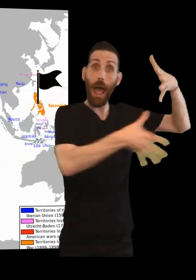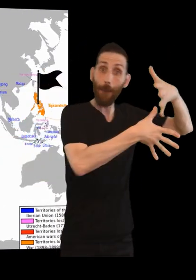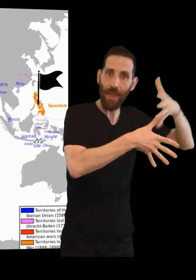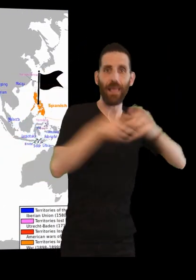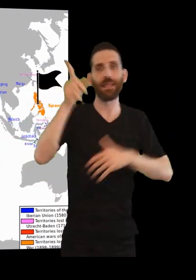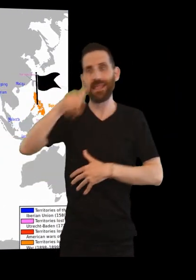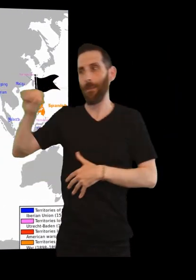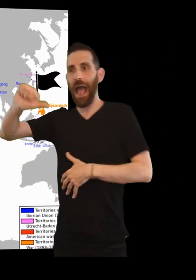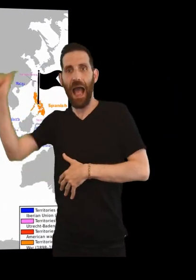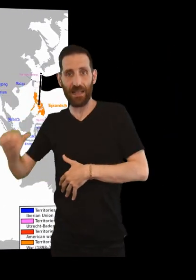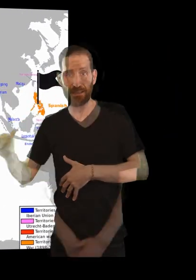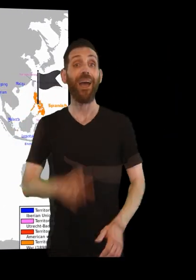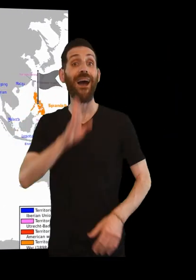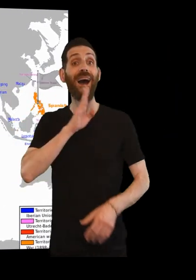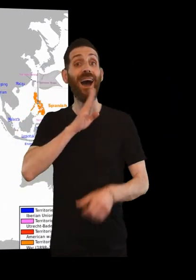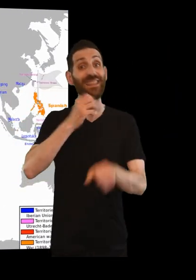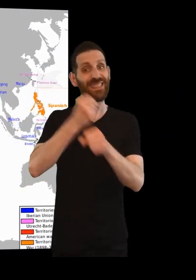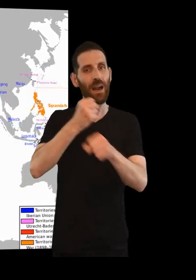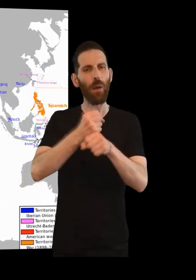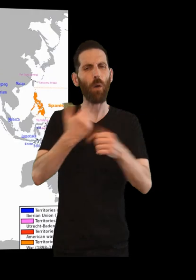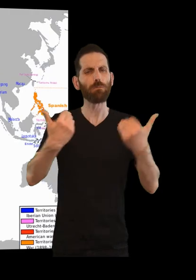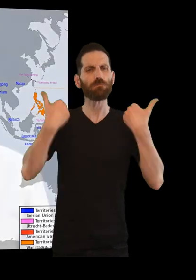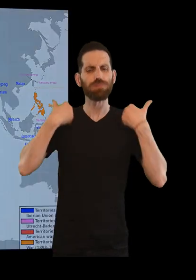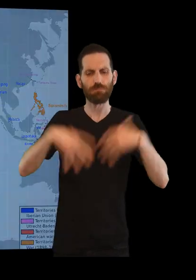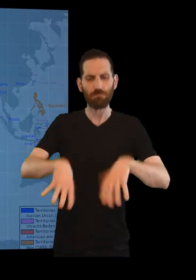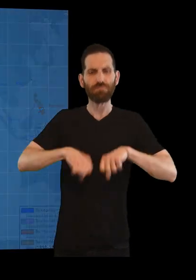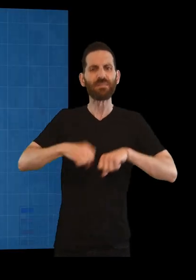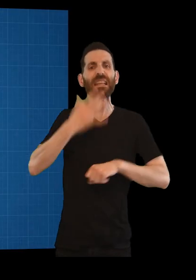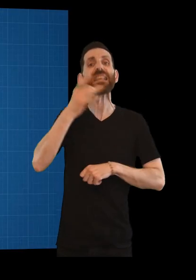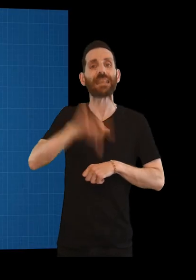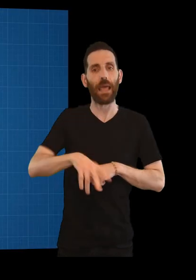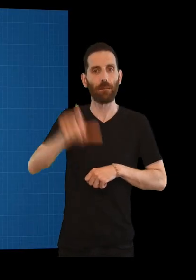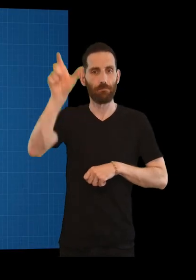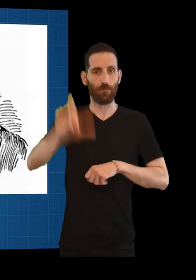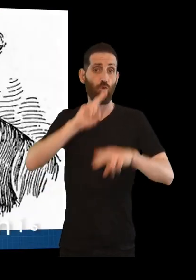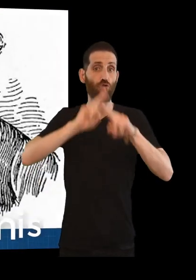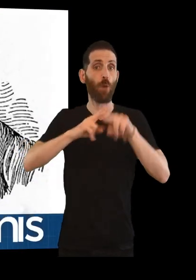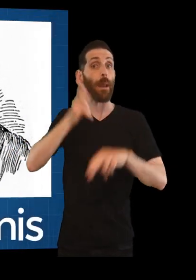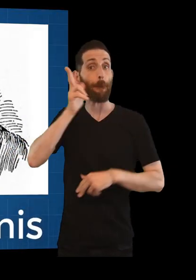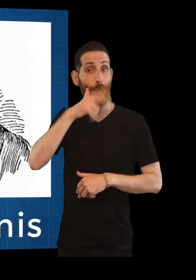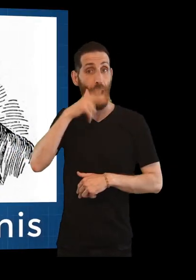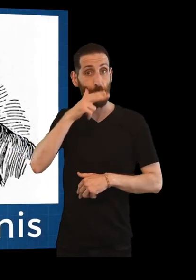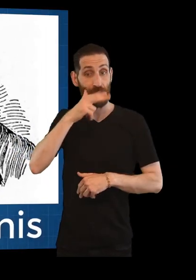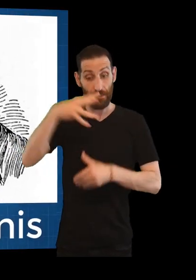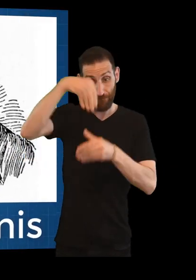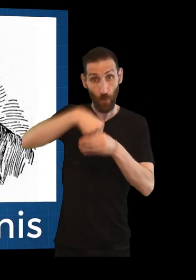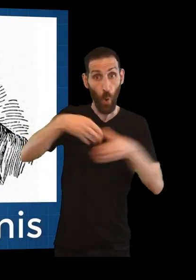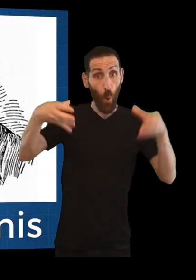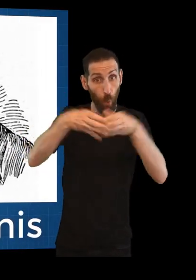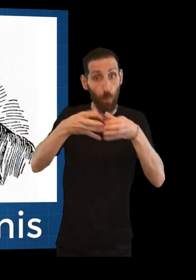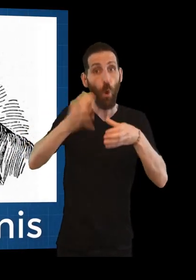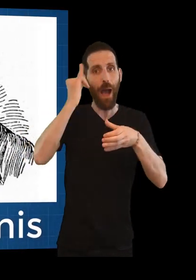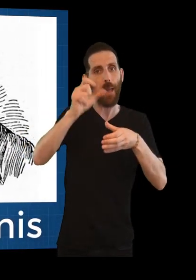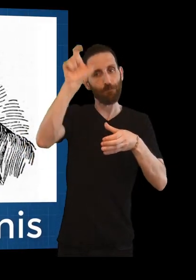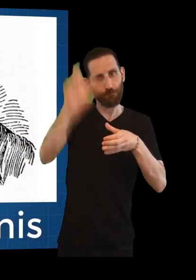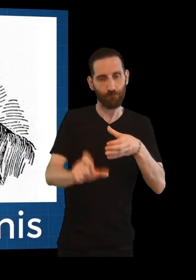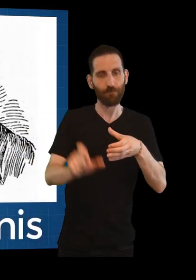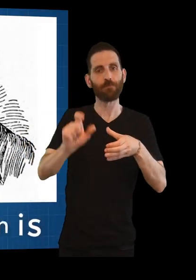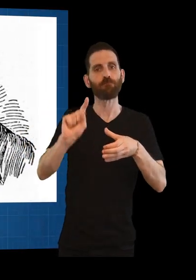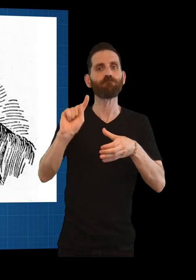América e Asia, os territorios do ultramar. Este traballo foi asumido por Francisco Xavier Balmis, e entre o equipo que